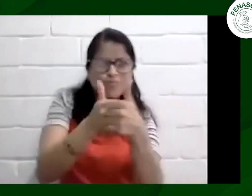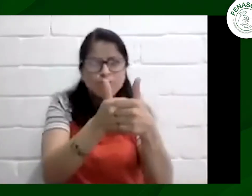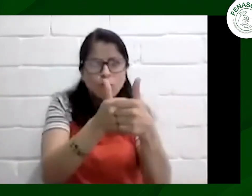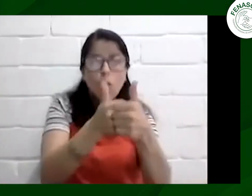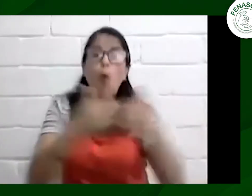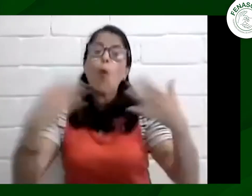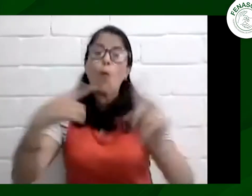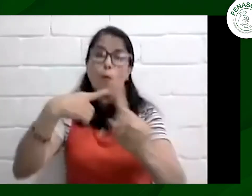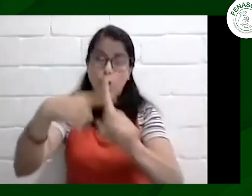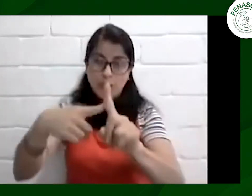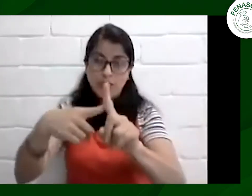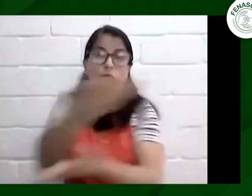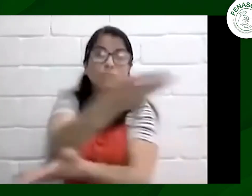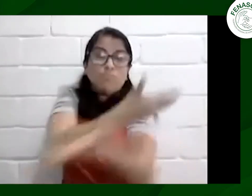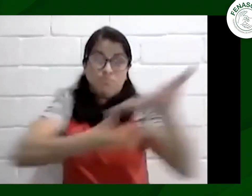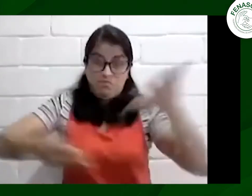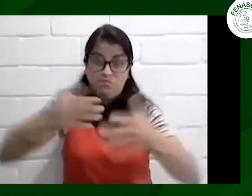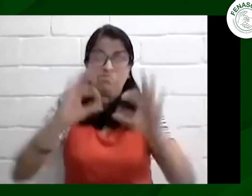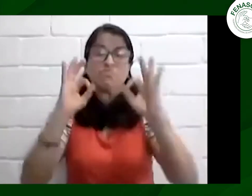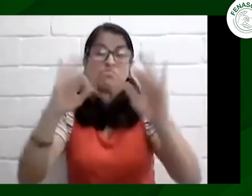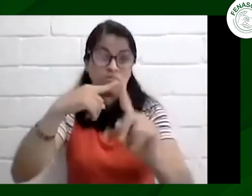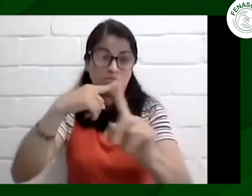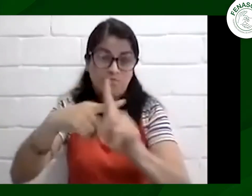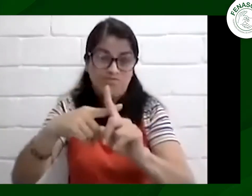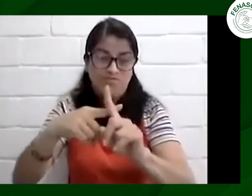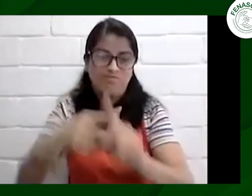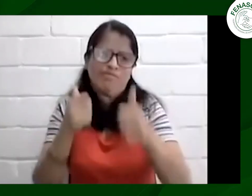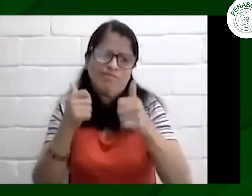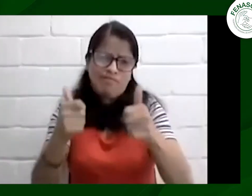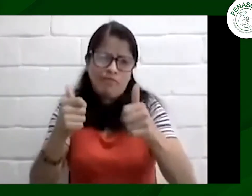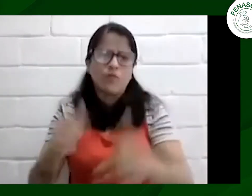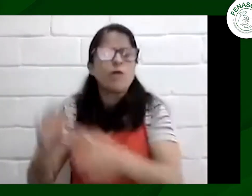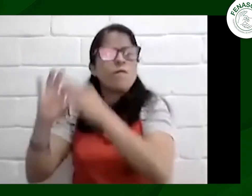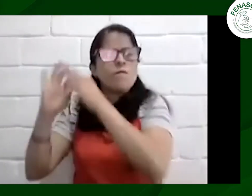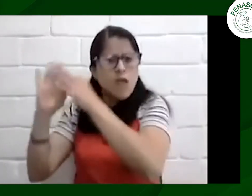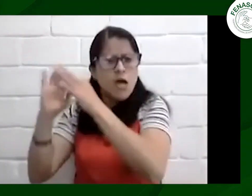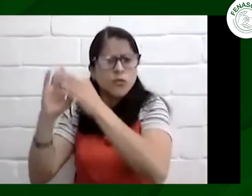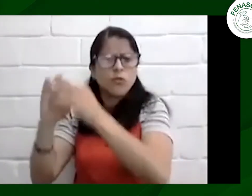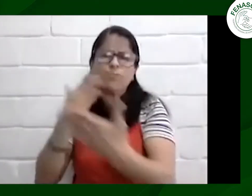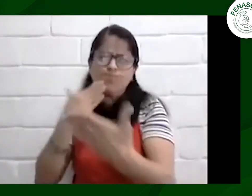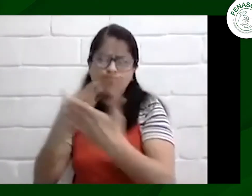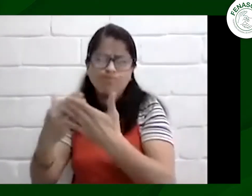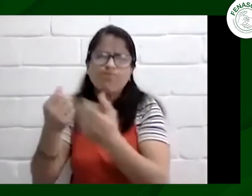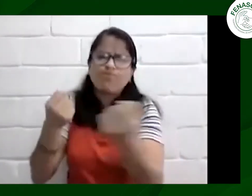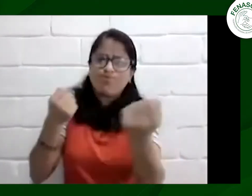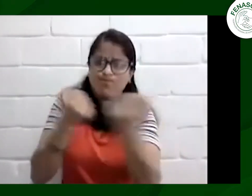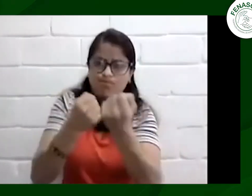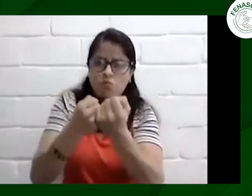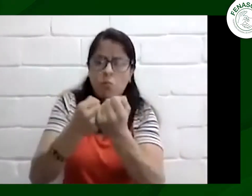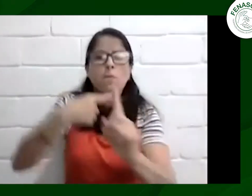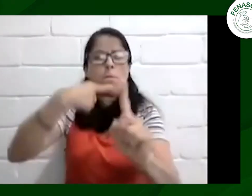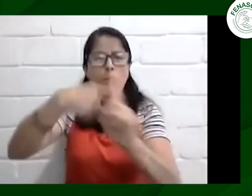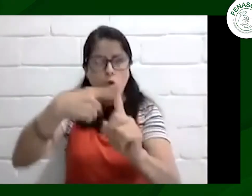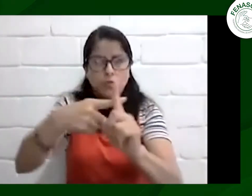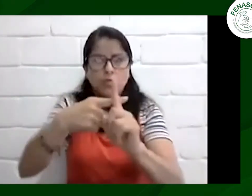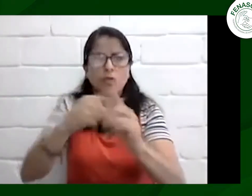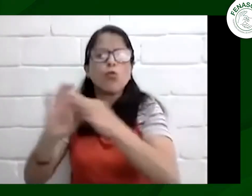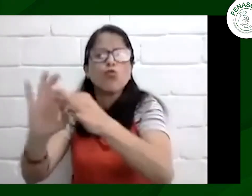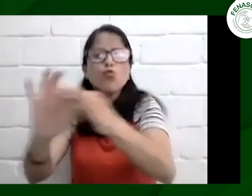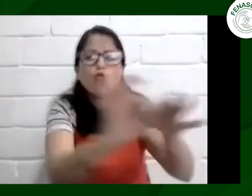visibilizar y todos estuvieron haciéndonos el acompañamiento realidad fue excelente muchísimas gracias a la federación por